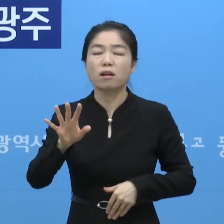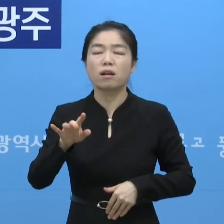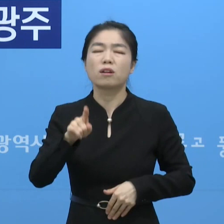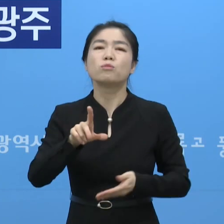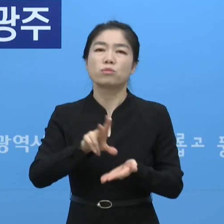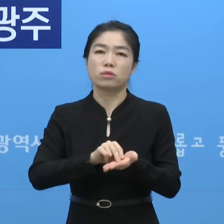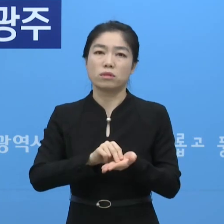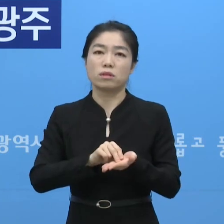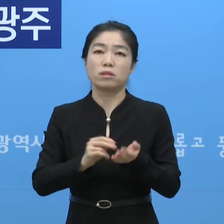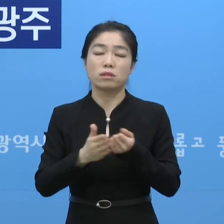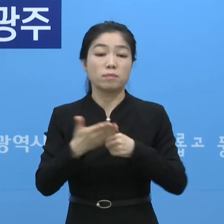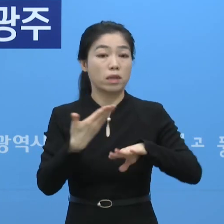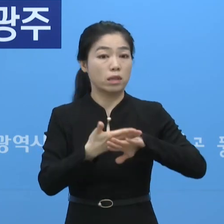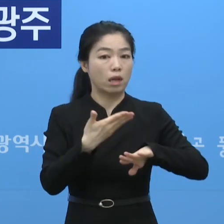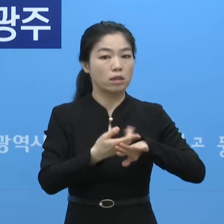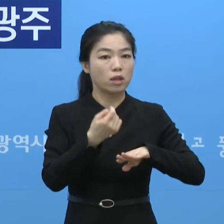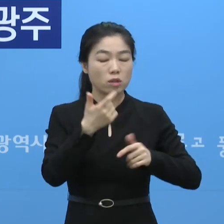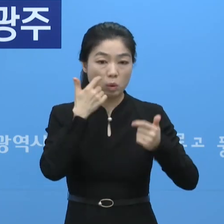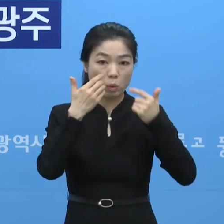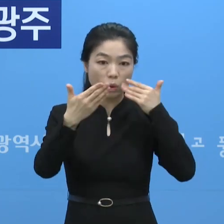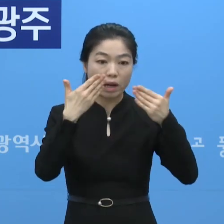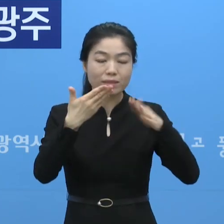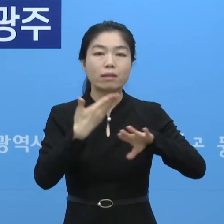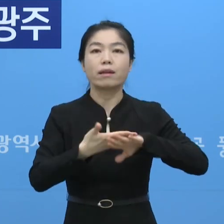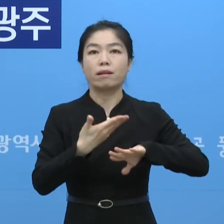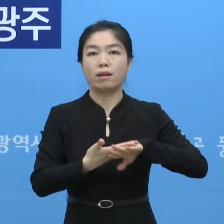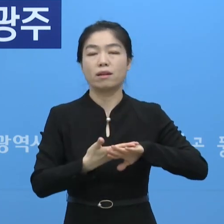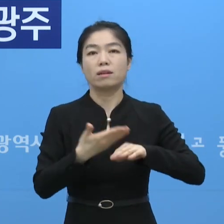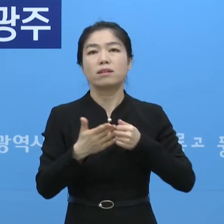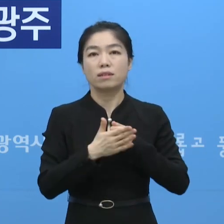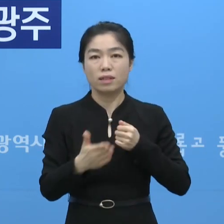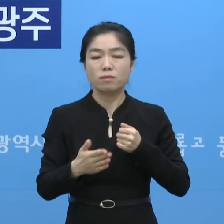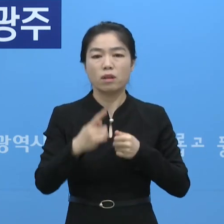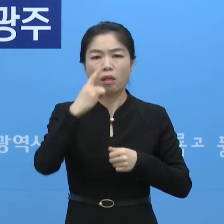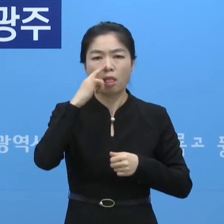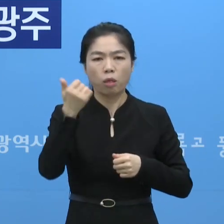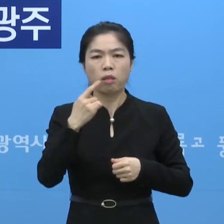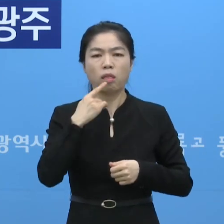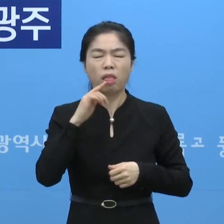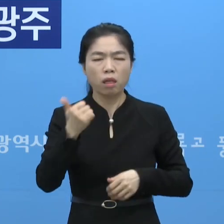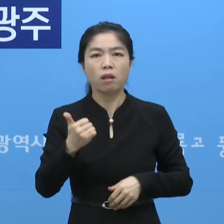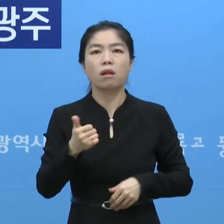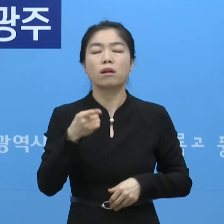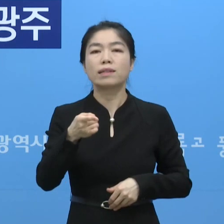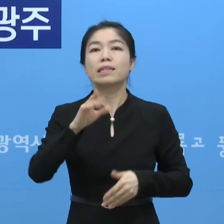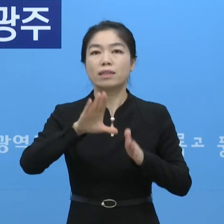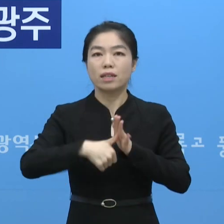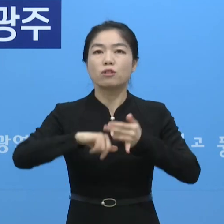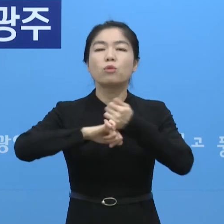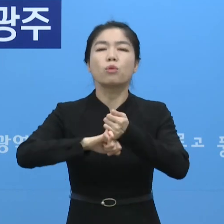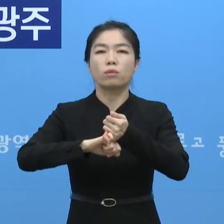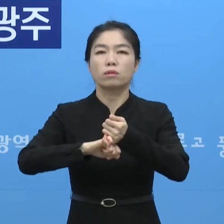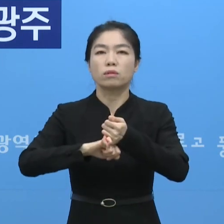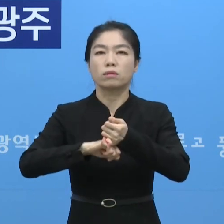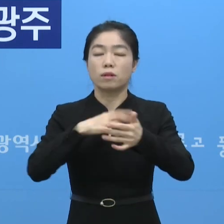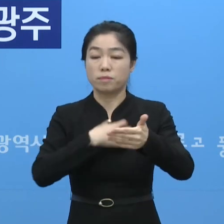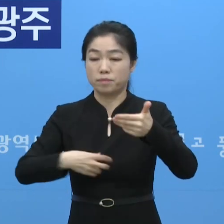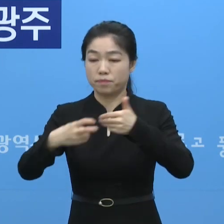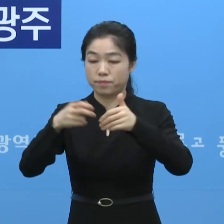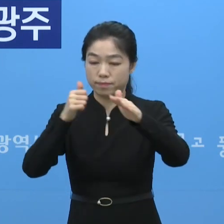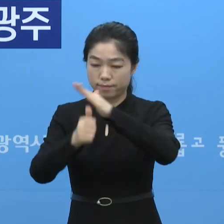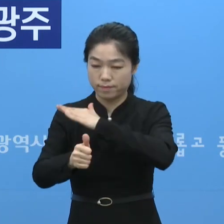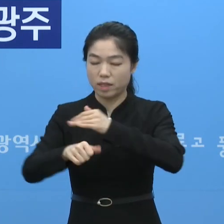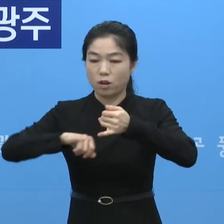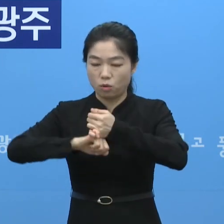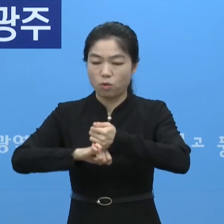그거는 다른 증상과는 차이가 있는 그런 증상이기 때문에 특히 후각 소실, 미각 소실이 있는 분들은 가까운